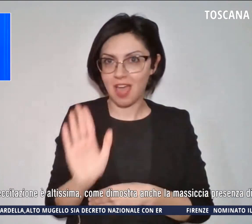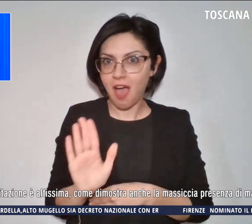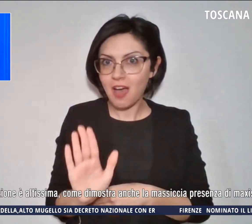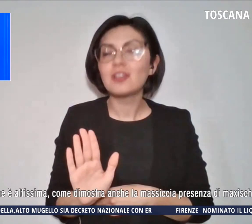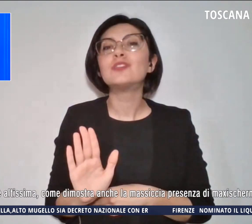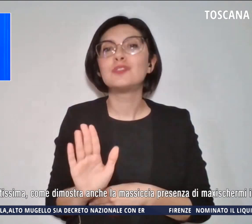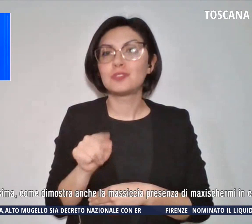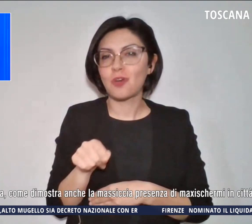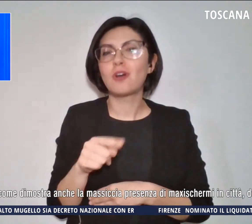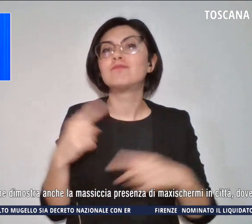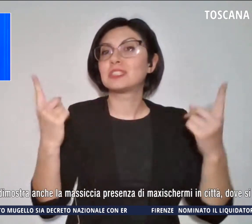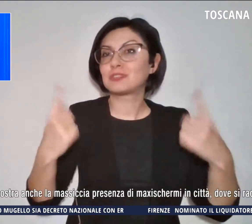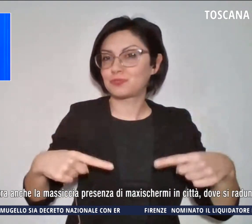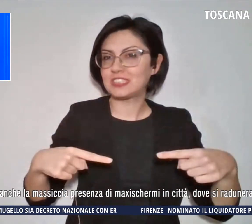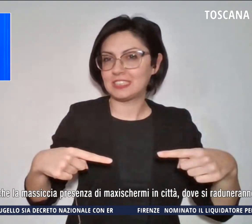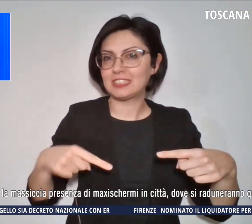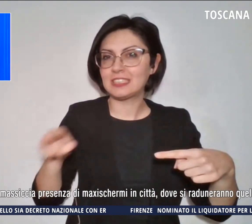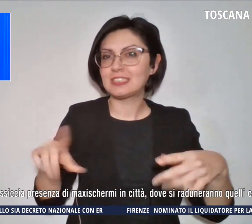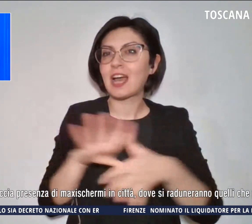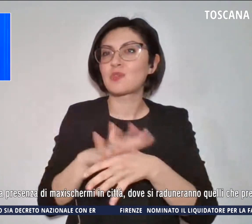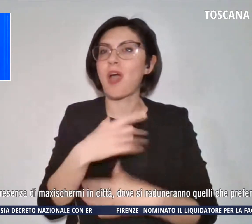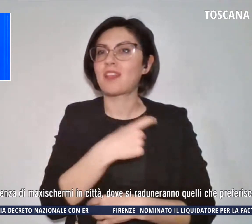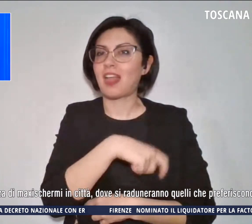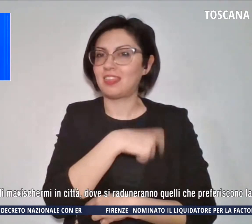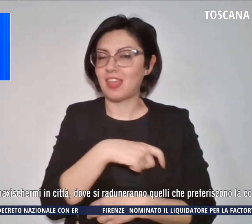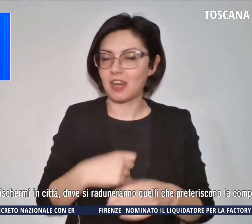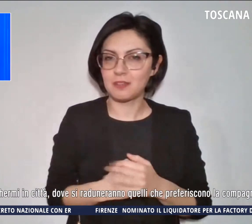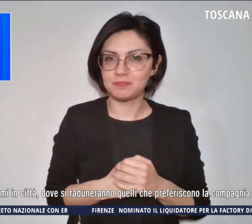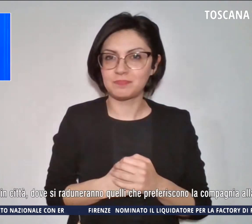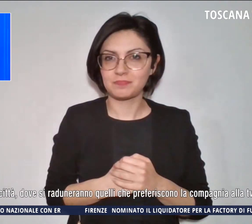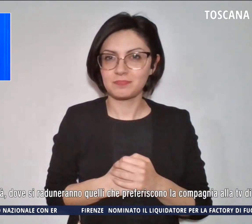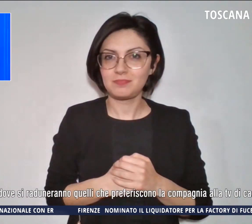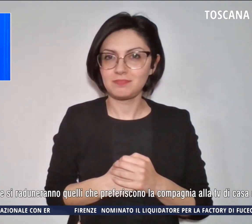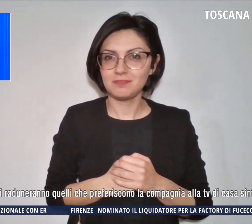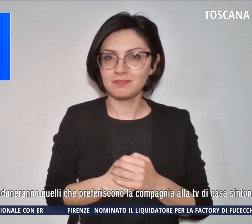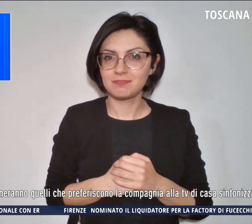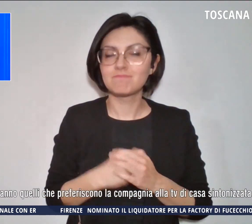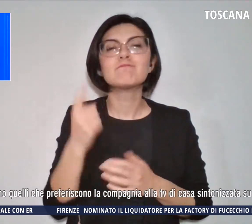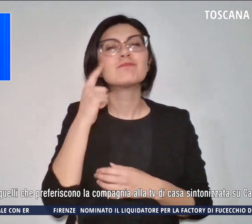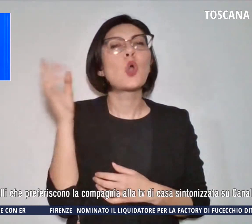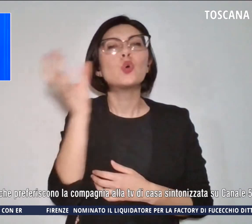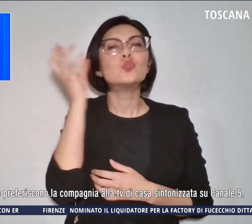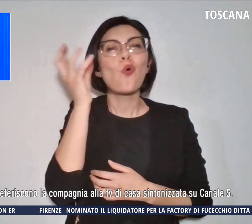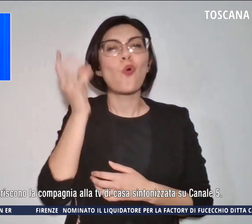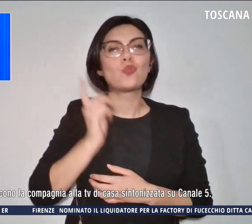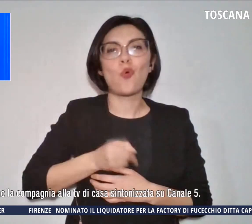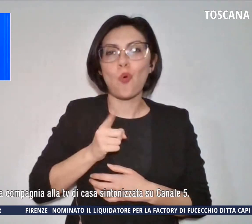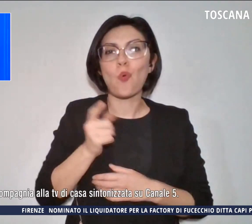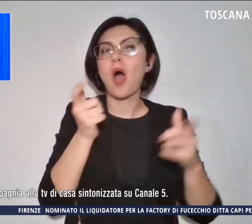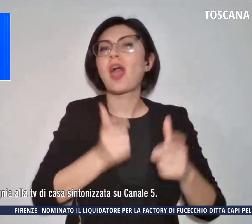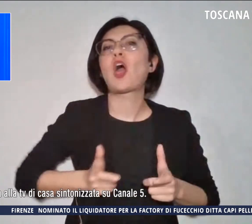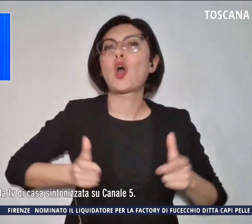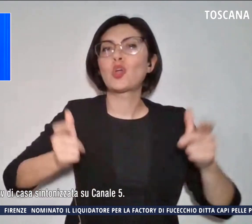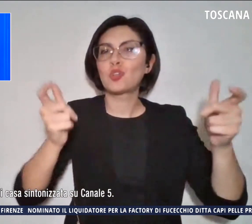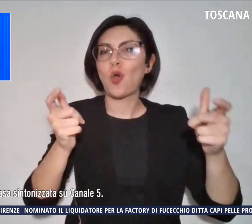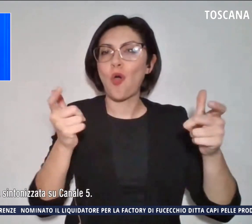la blasonata Inter con il sogno di riportare un trofeo sulle rive dell